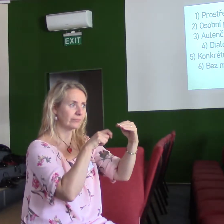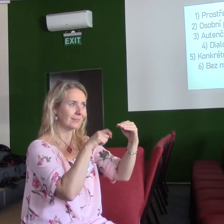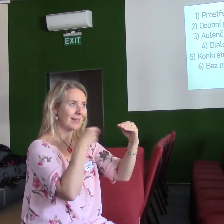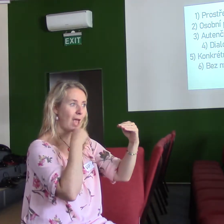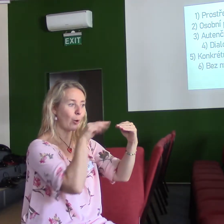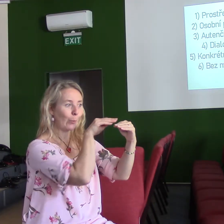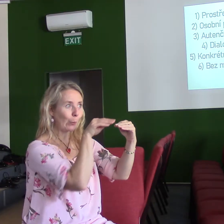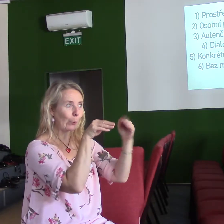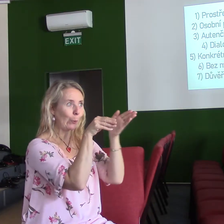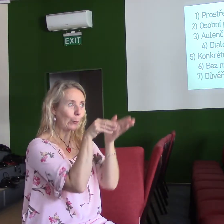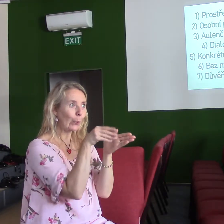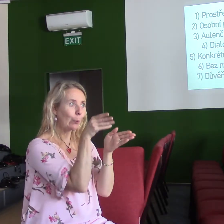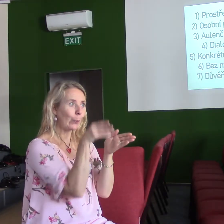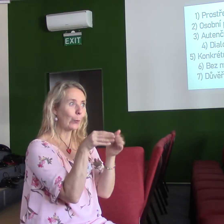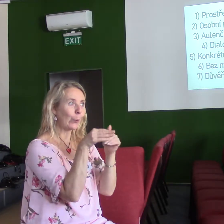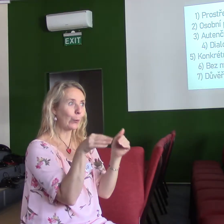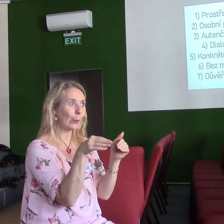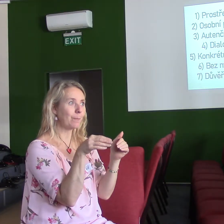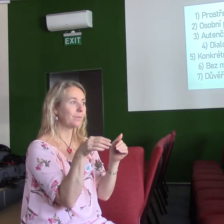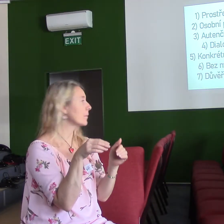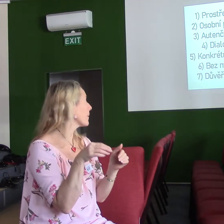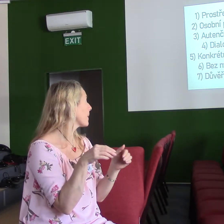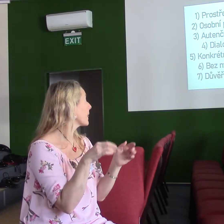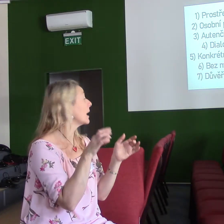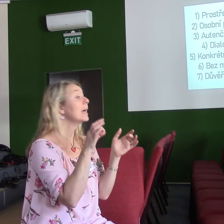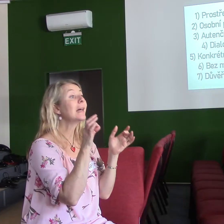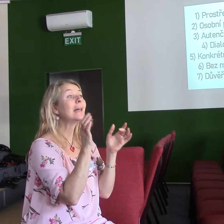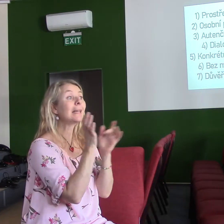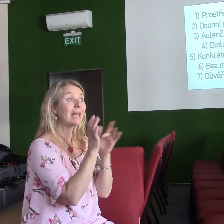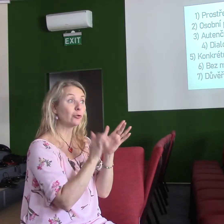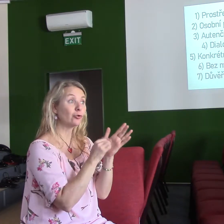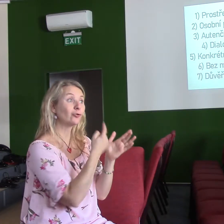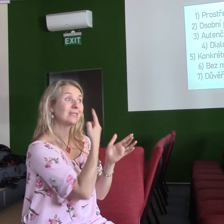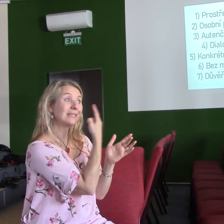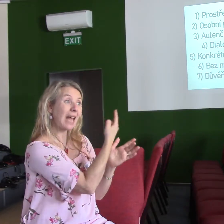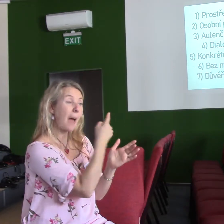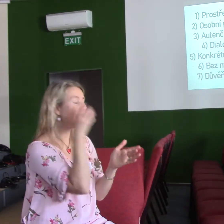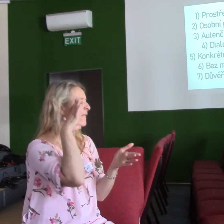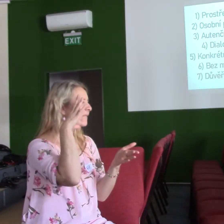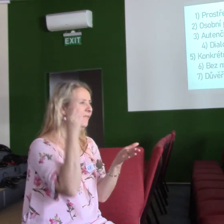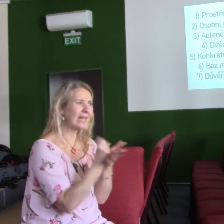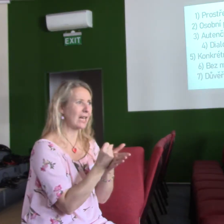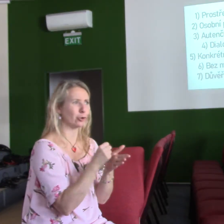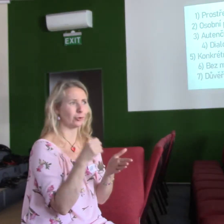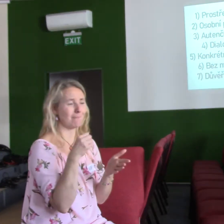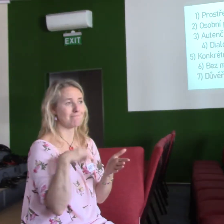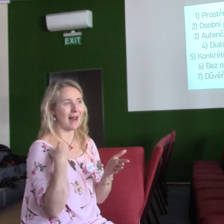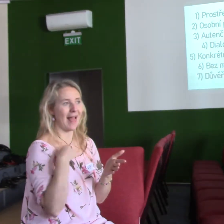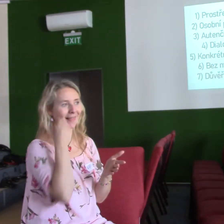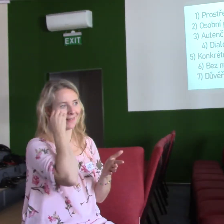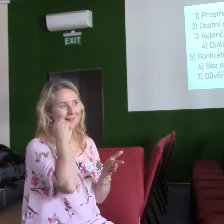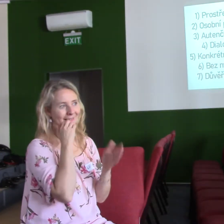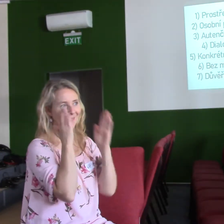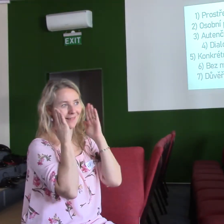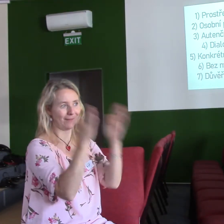A poslední, Ježíš sám důvěřoval mladým lidem. Podle některých teologů, učeníkům, když